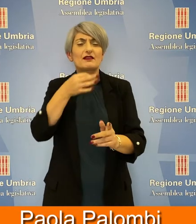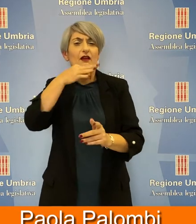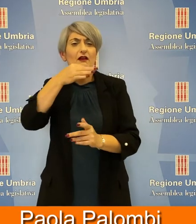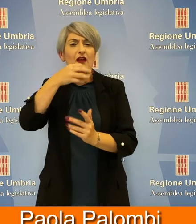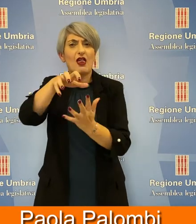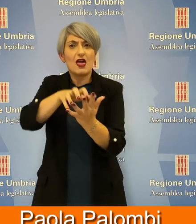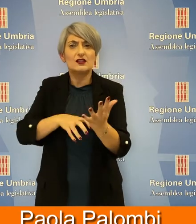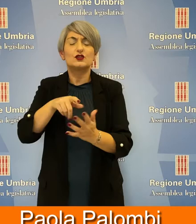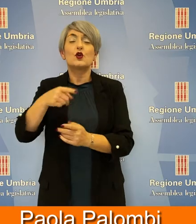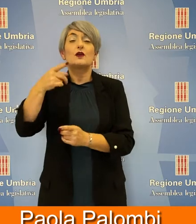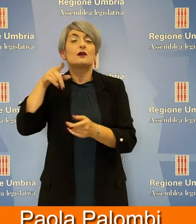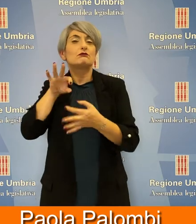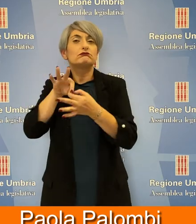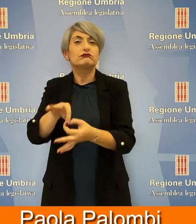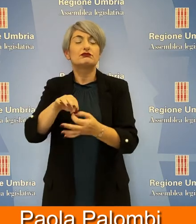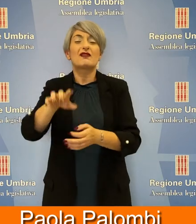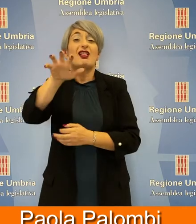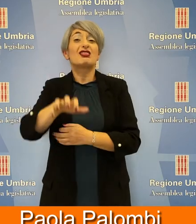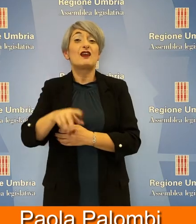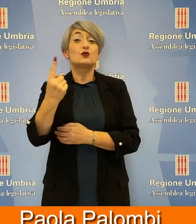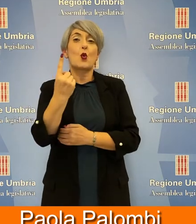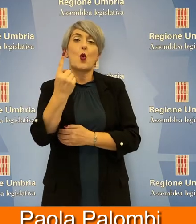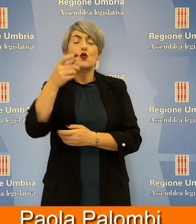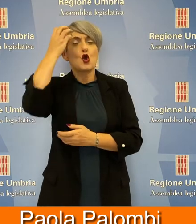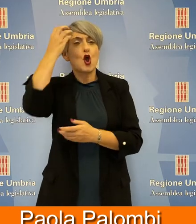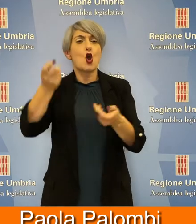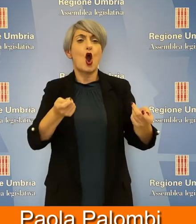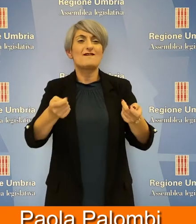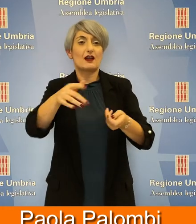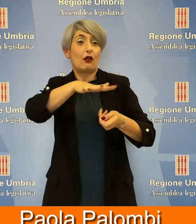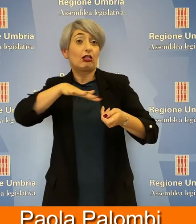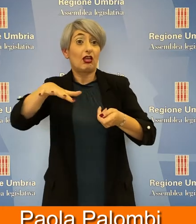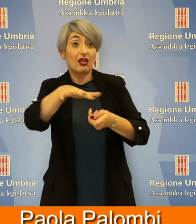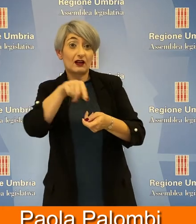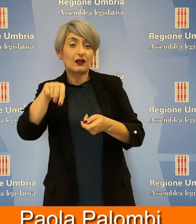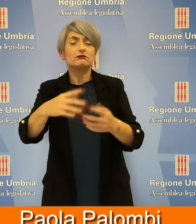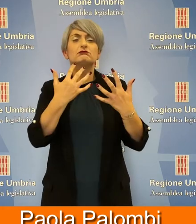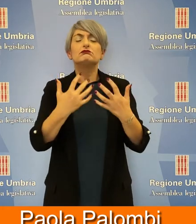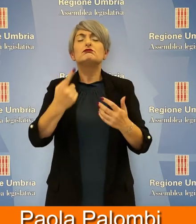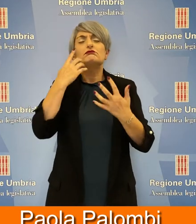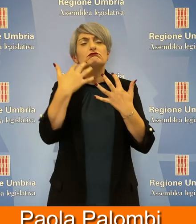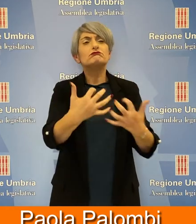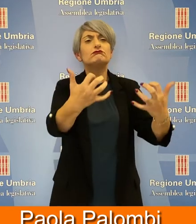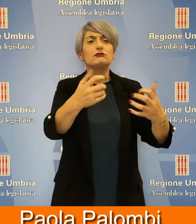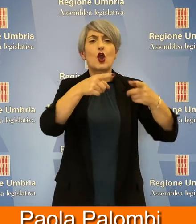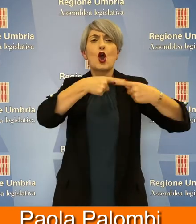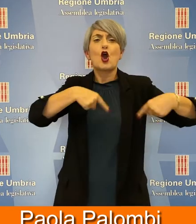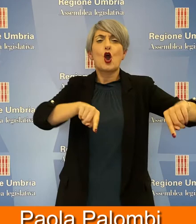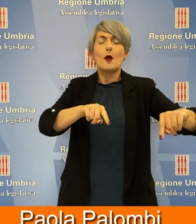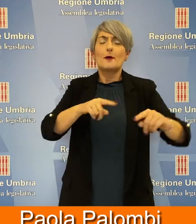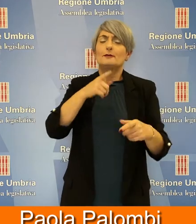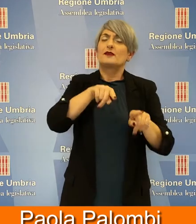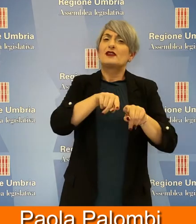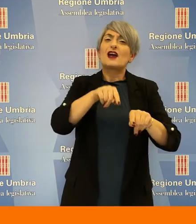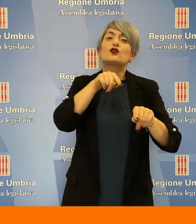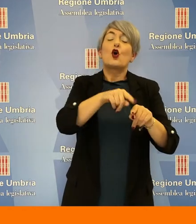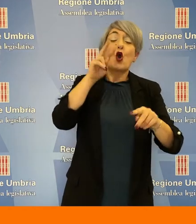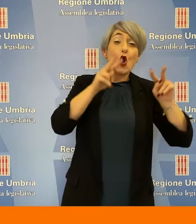è valutazione di fondo emersa durante l'illustrazione della relazione sull'attuazione del testo unico sul governo del territorio, svoltasi di